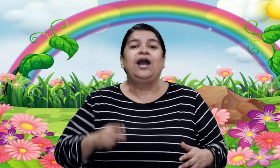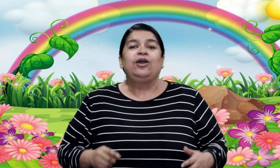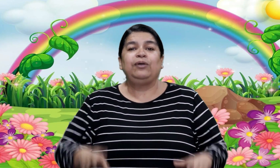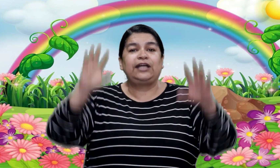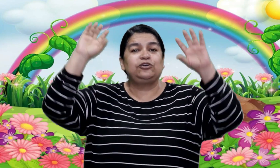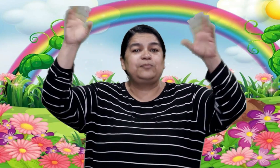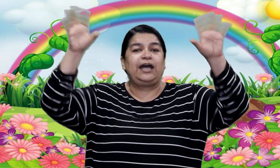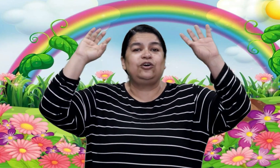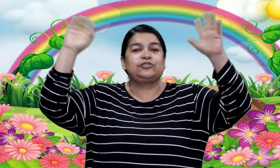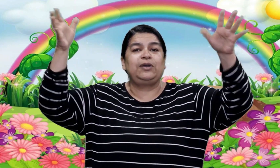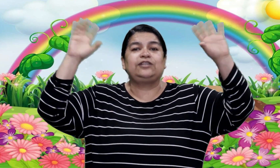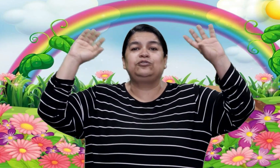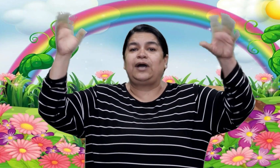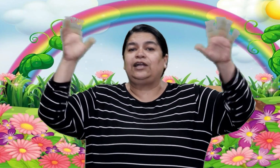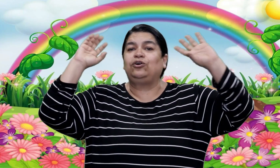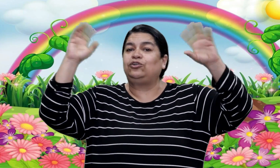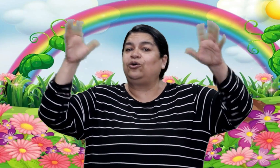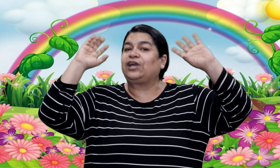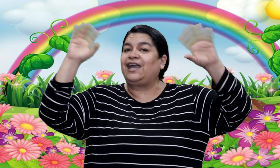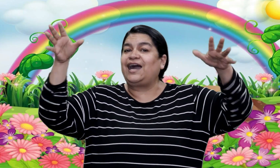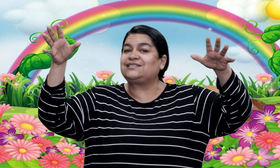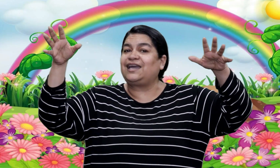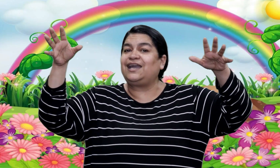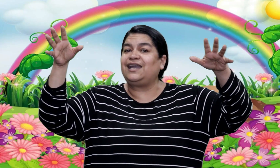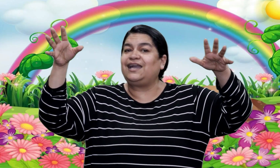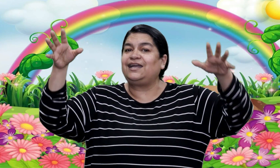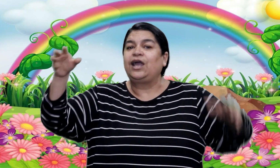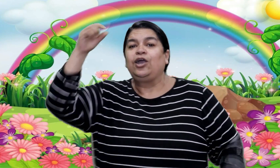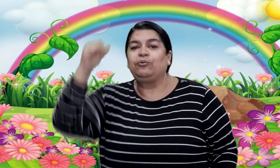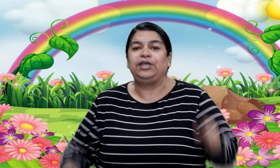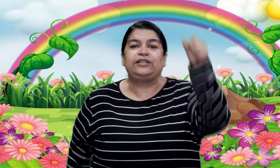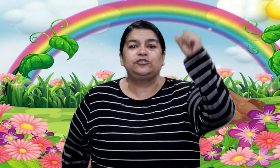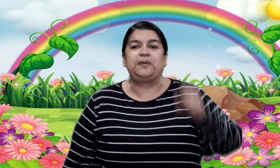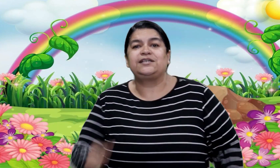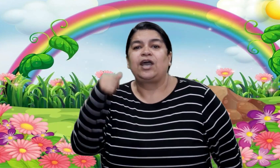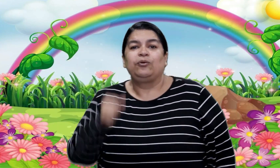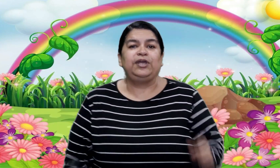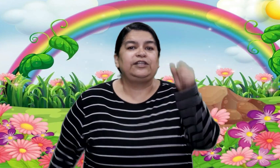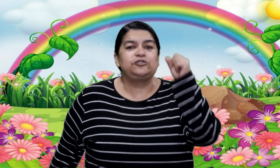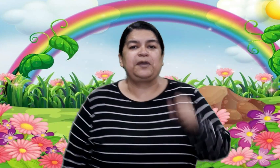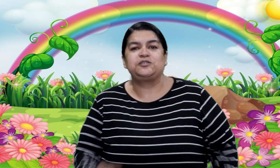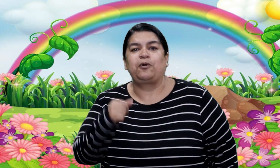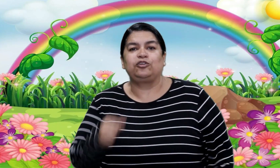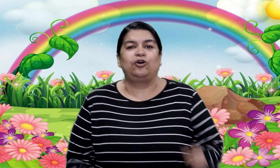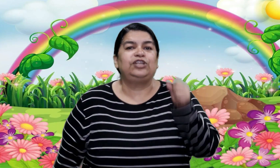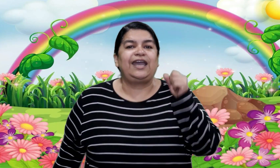Cuida tus pies, cuida tus pies por donde